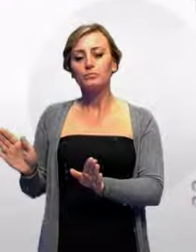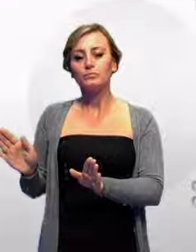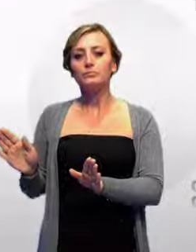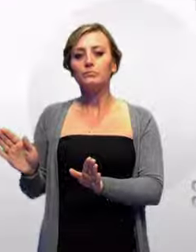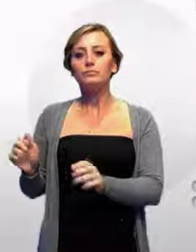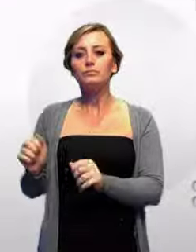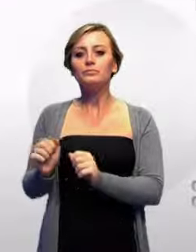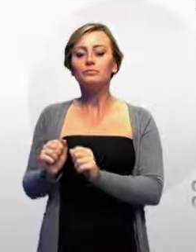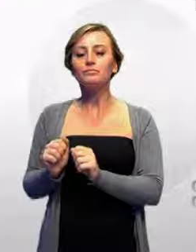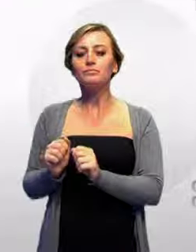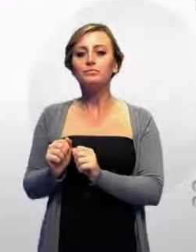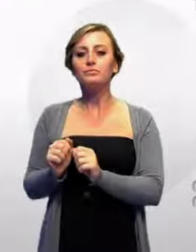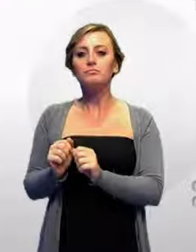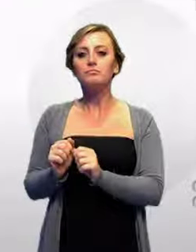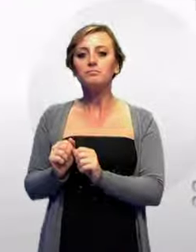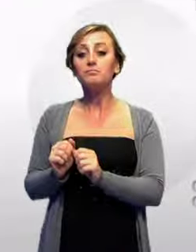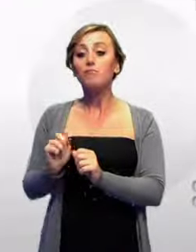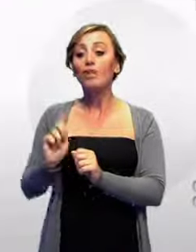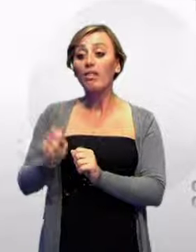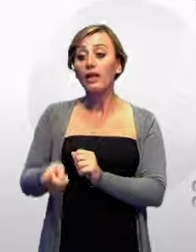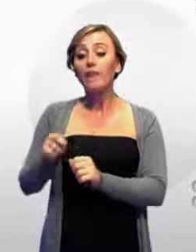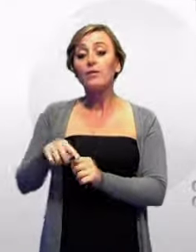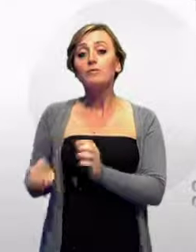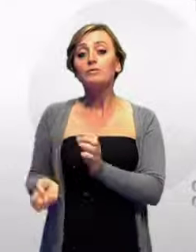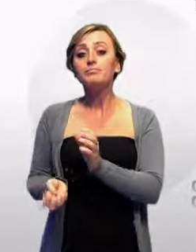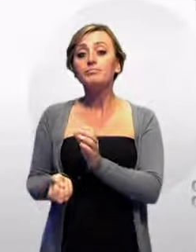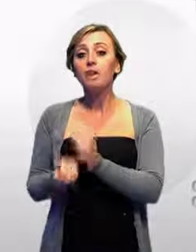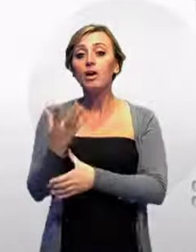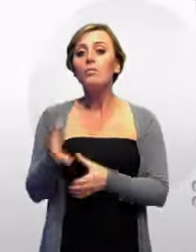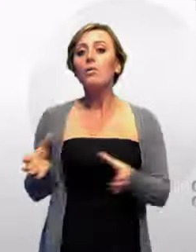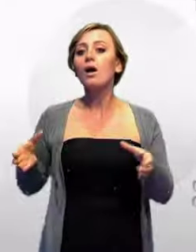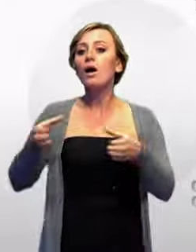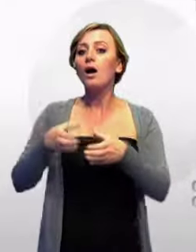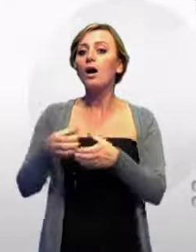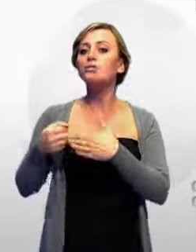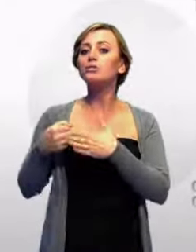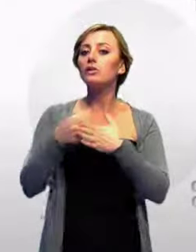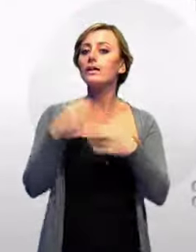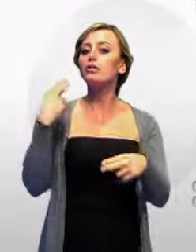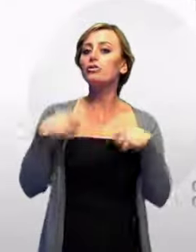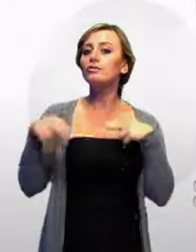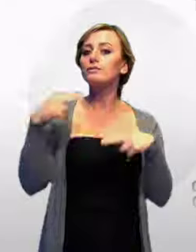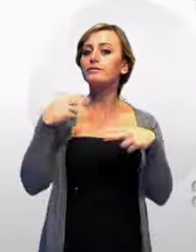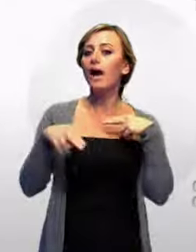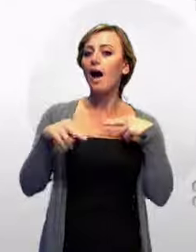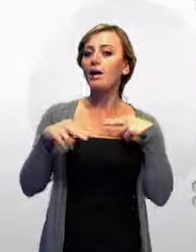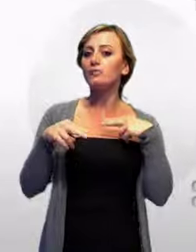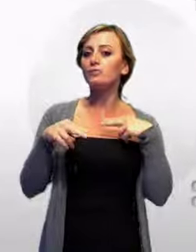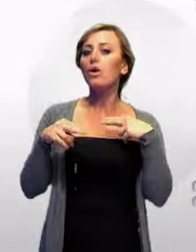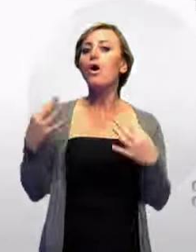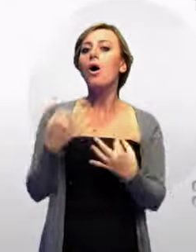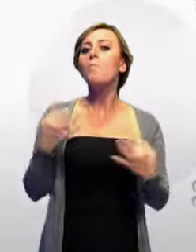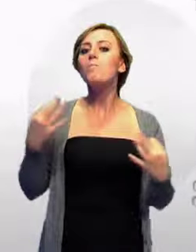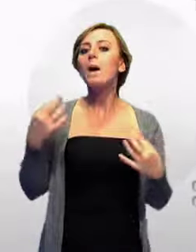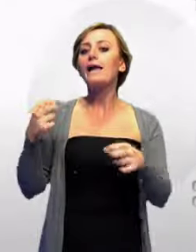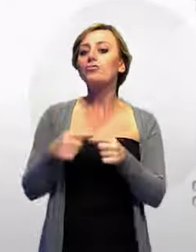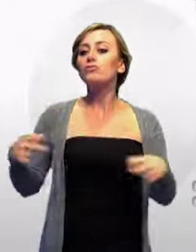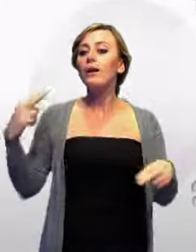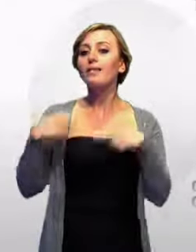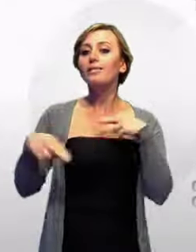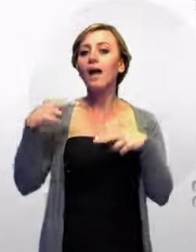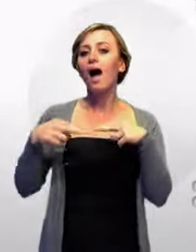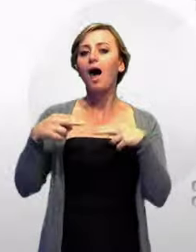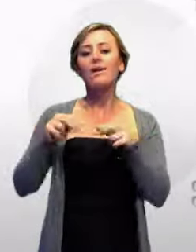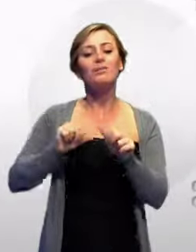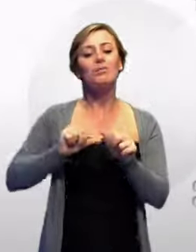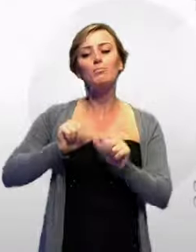chiudere. La sfida è quella dell'ambientalizzazione dell'area a caldo. Per legami onici, l'obiettivo dei ministri di